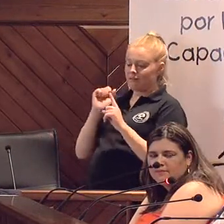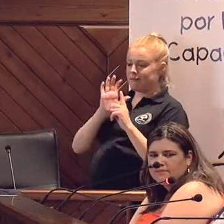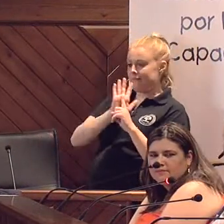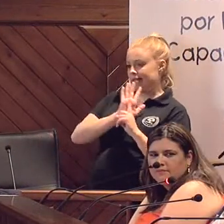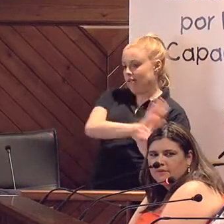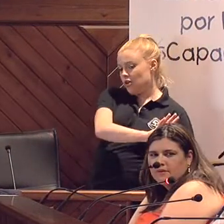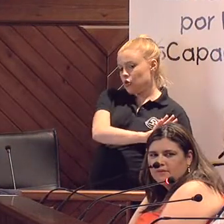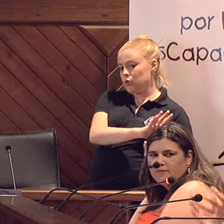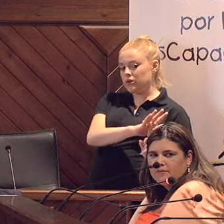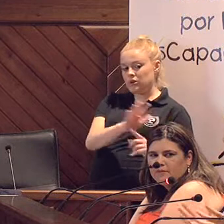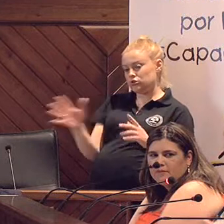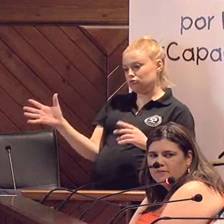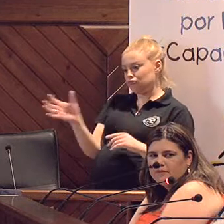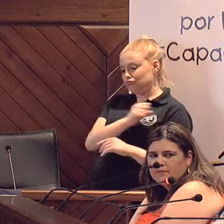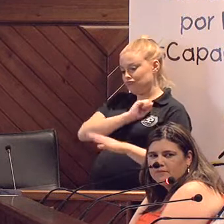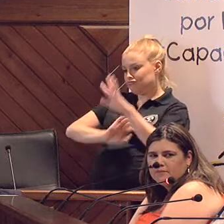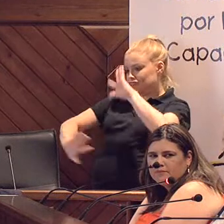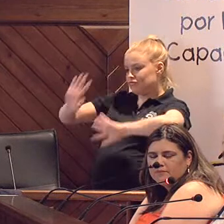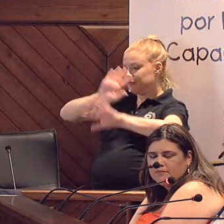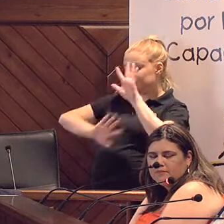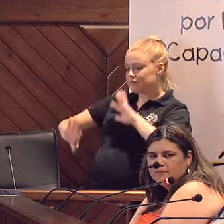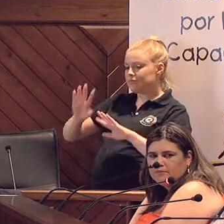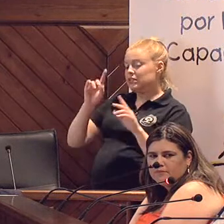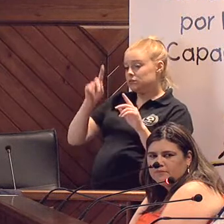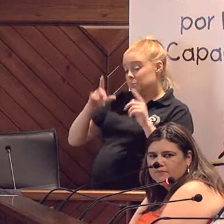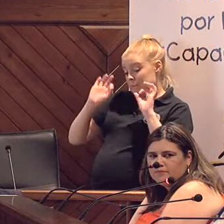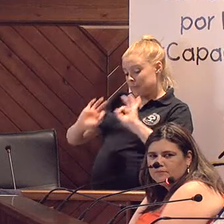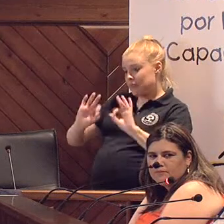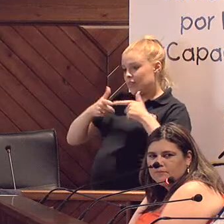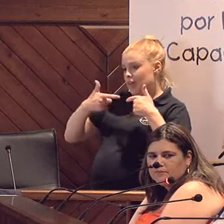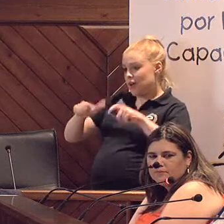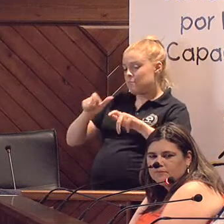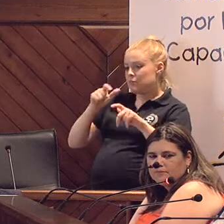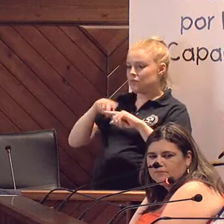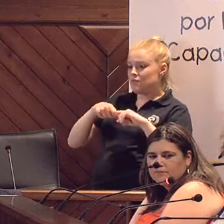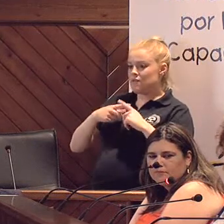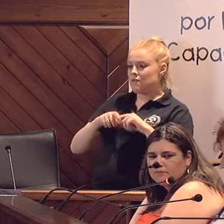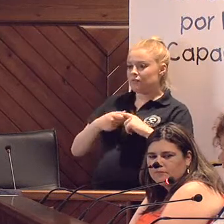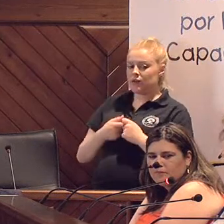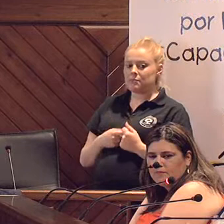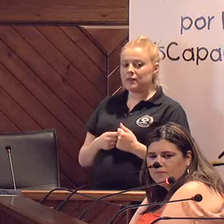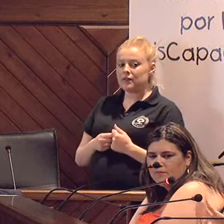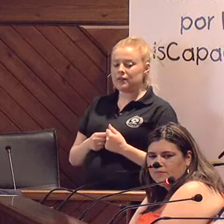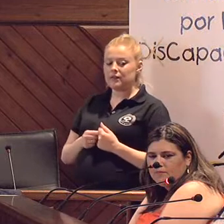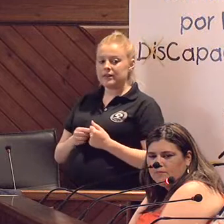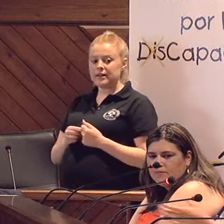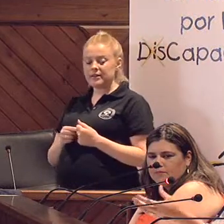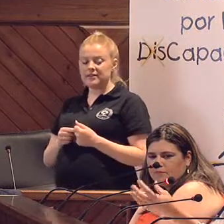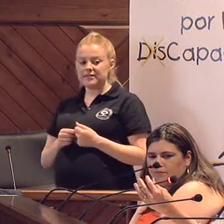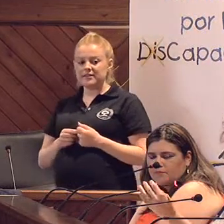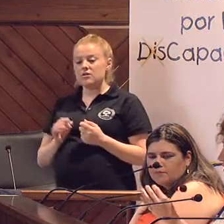todos los desórdenes que crea, sobre todo en el entorno familiar, el estar con una persona discapacitada. Porque, claro,